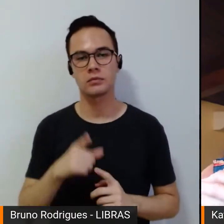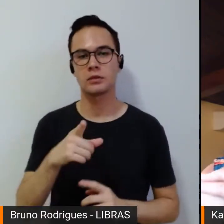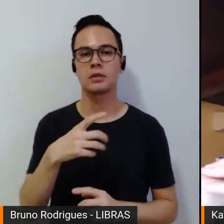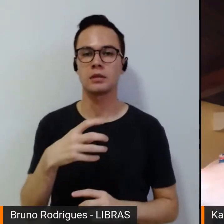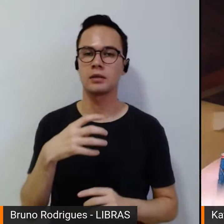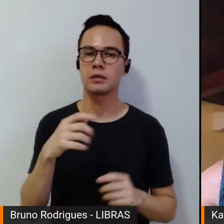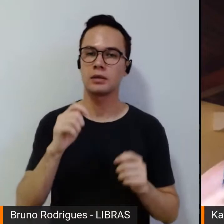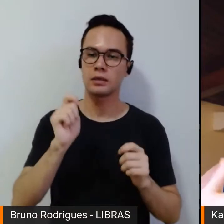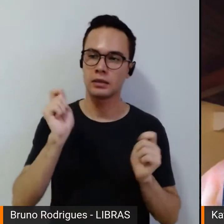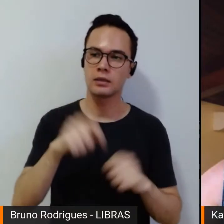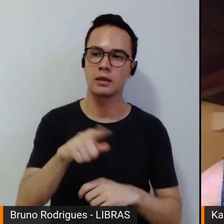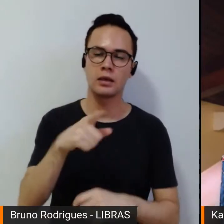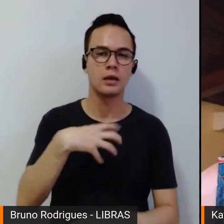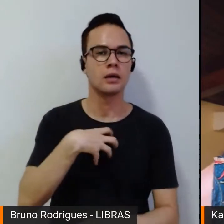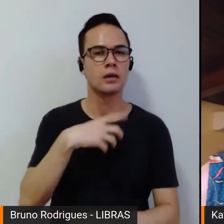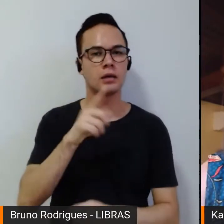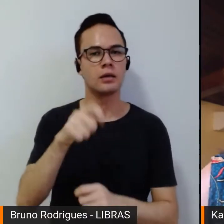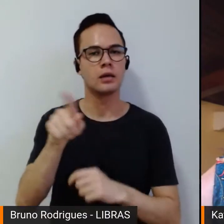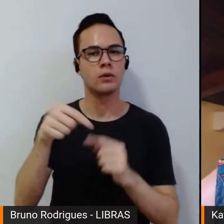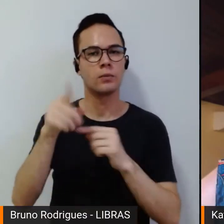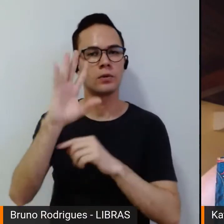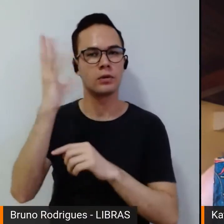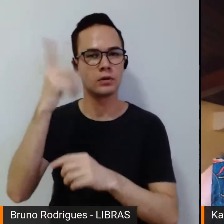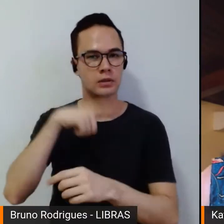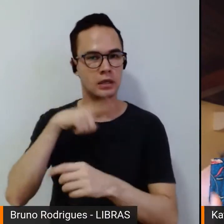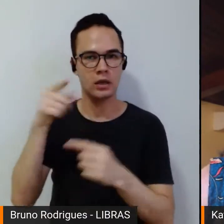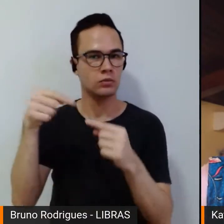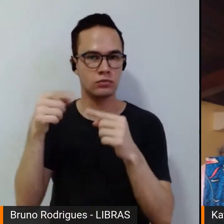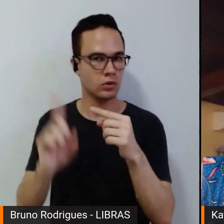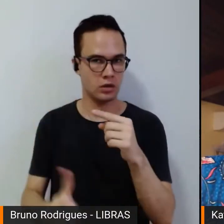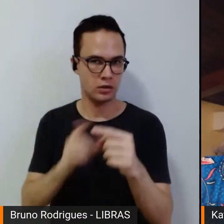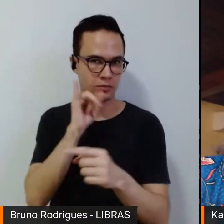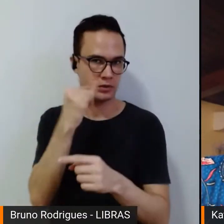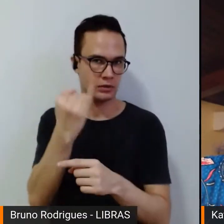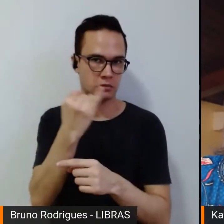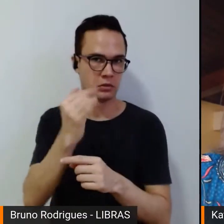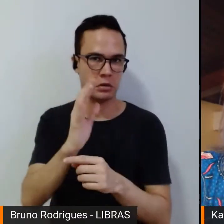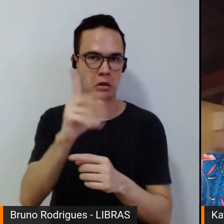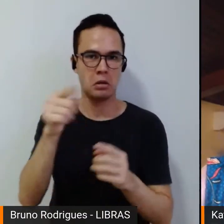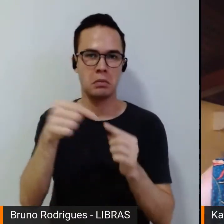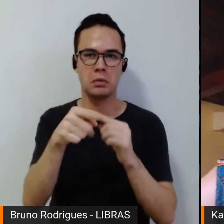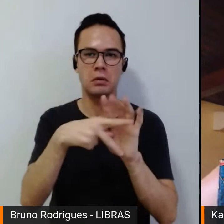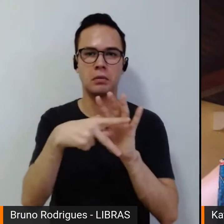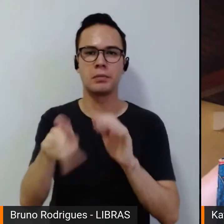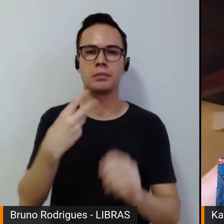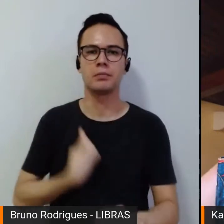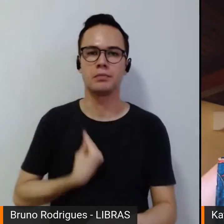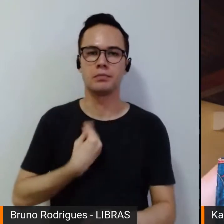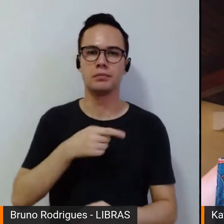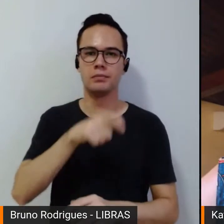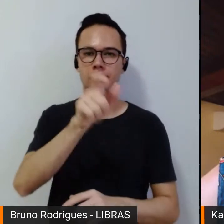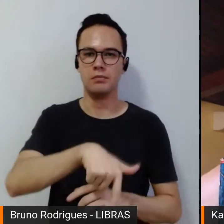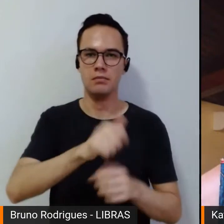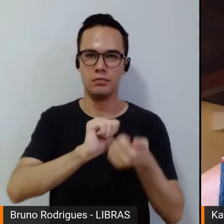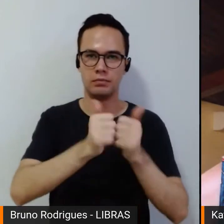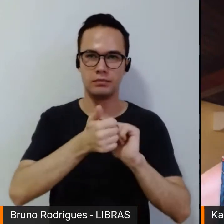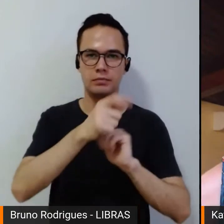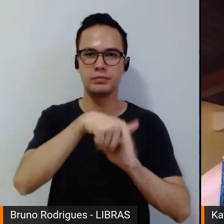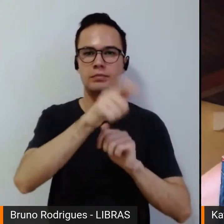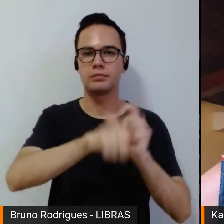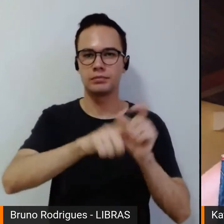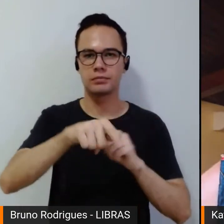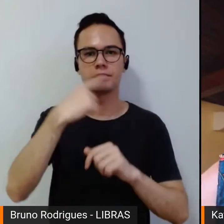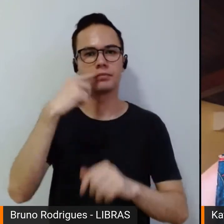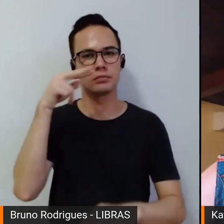a tudo aquilo que acontece e que não necessariamente é significado, principalmente na vida do atleta, que são pessoas